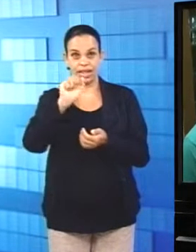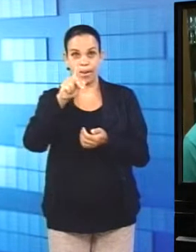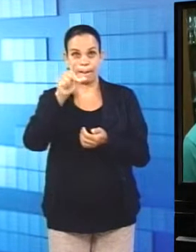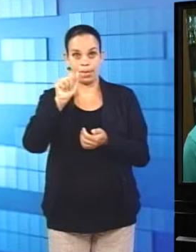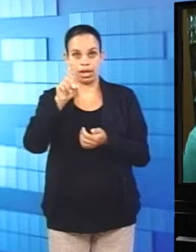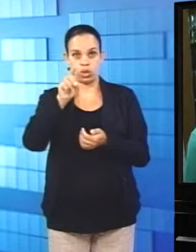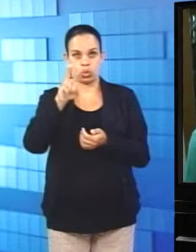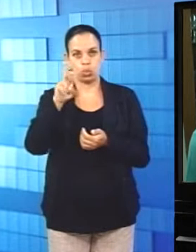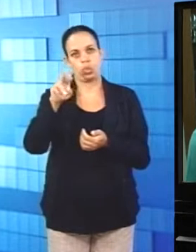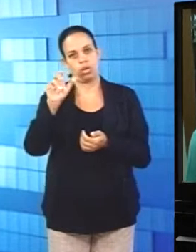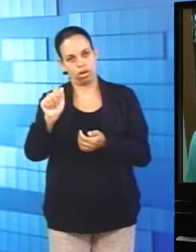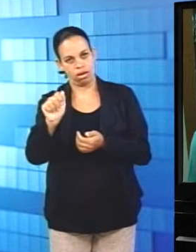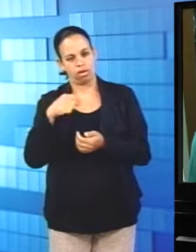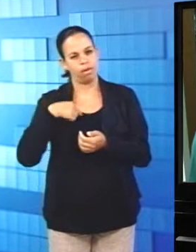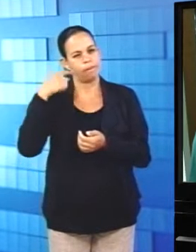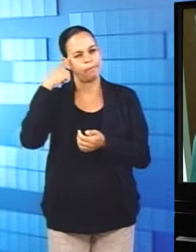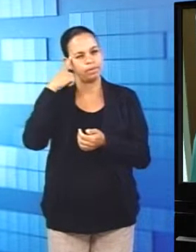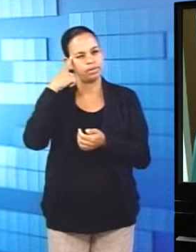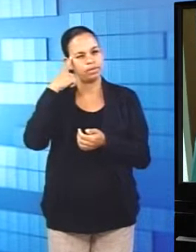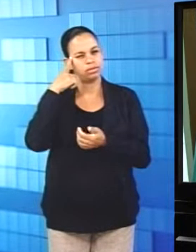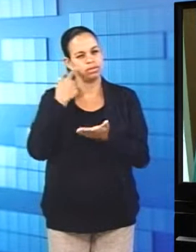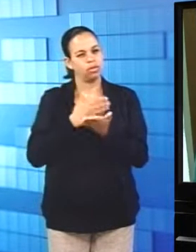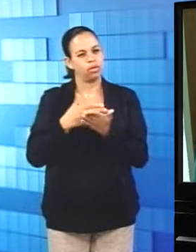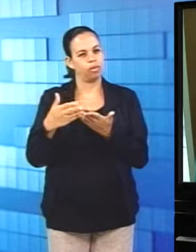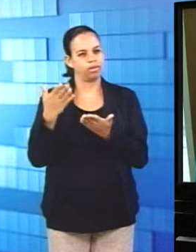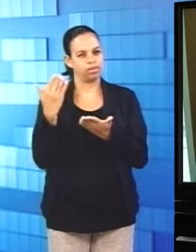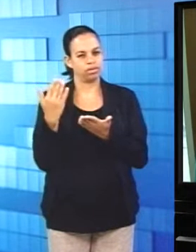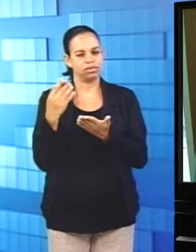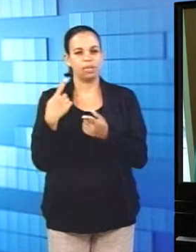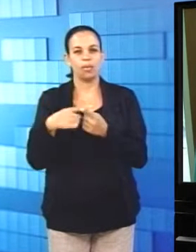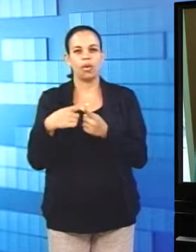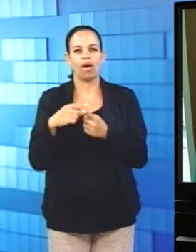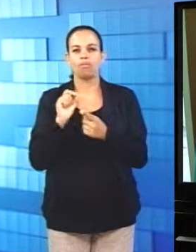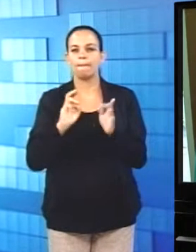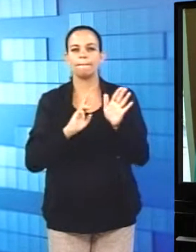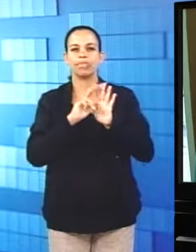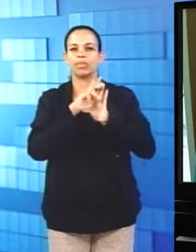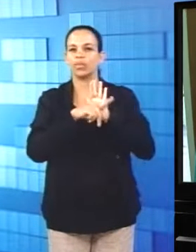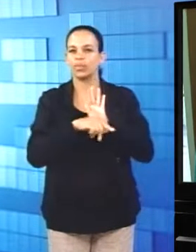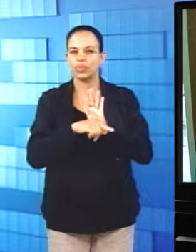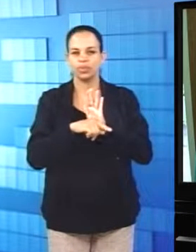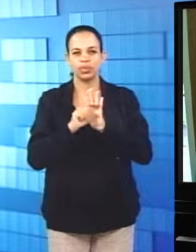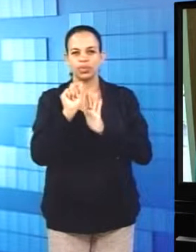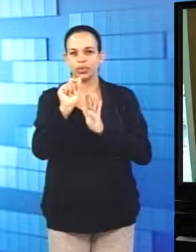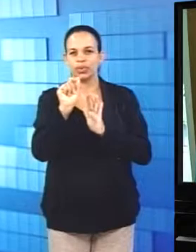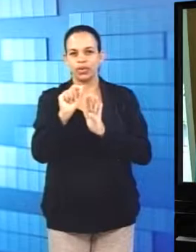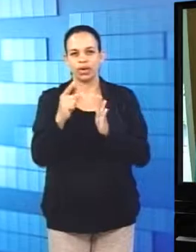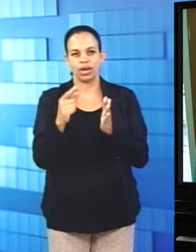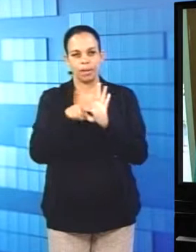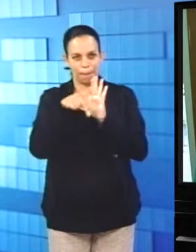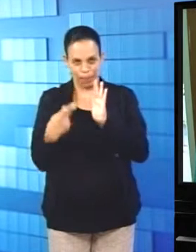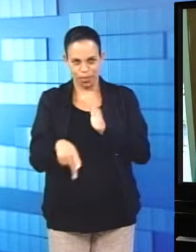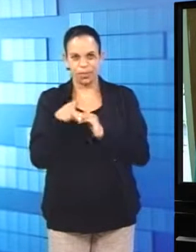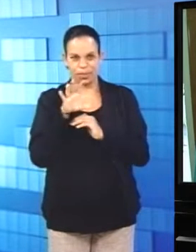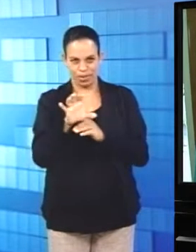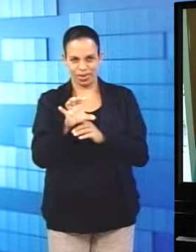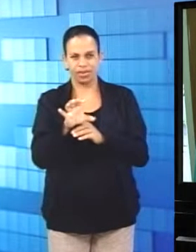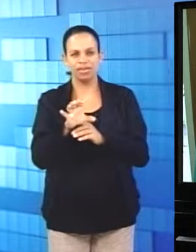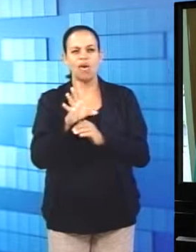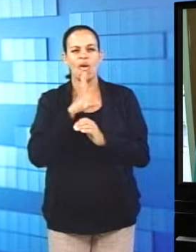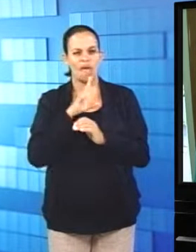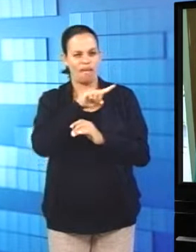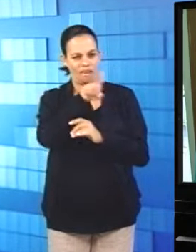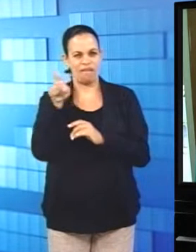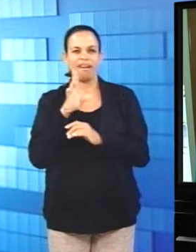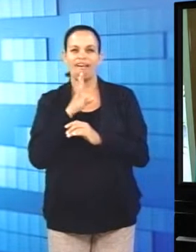rapadura, a princípio, a gente pensou nela por ser um produto aqui de nossa região, um produto